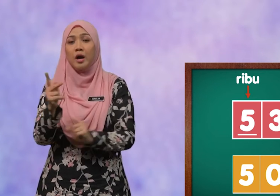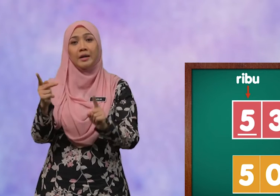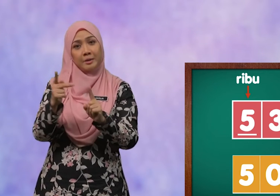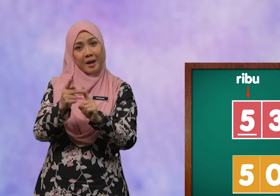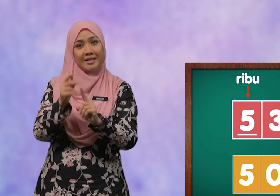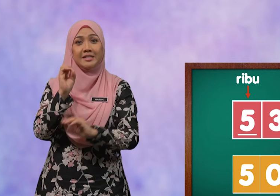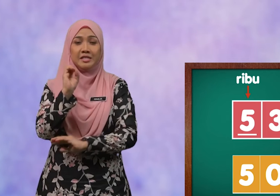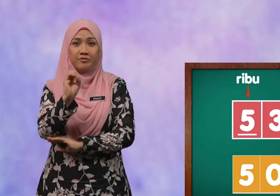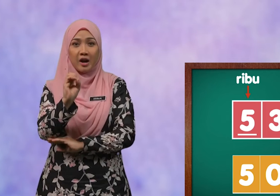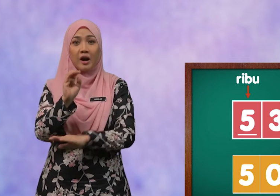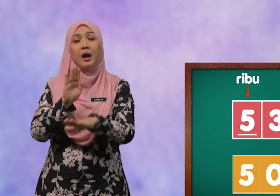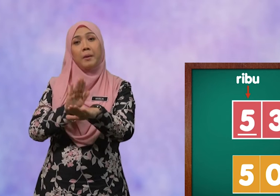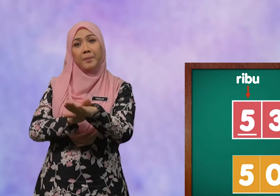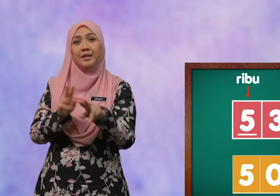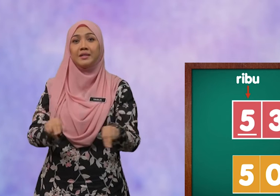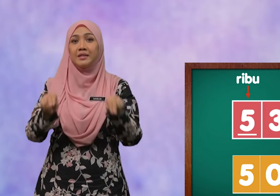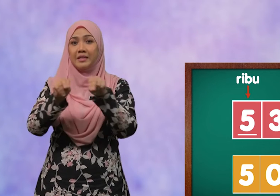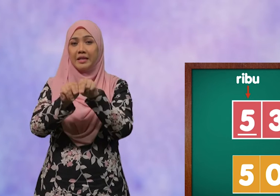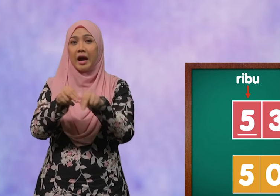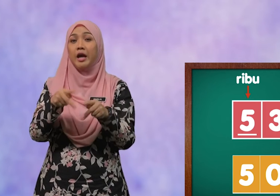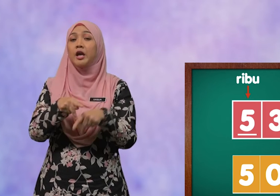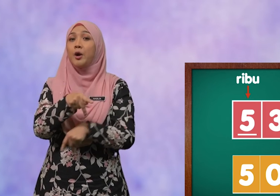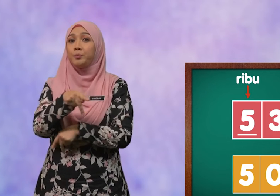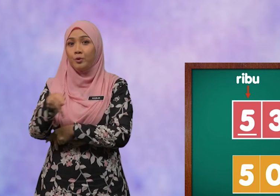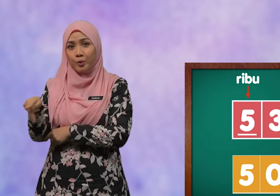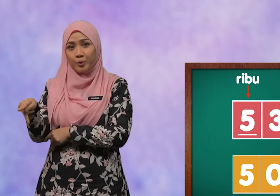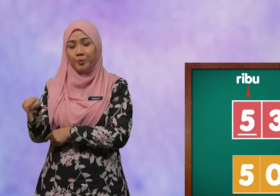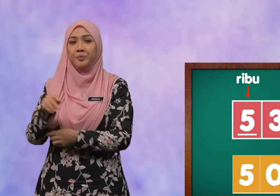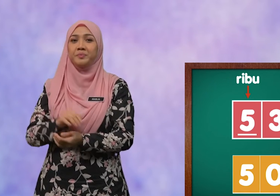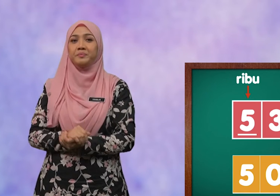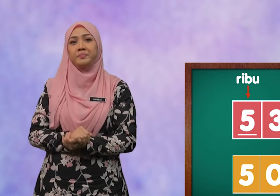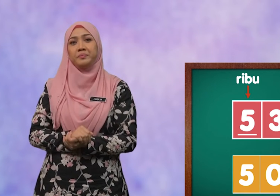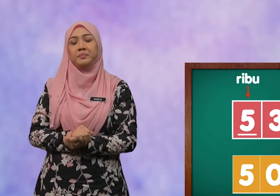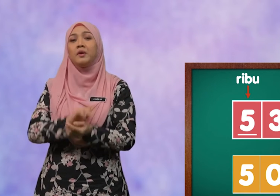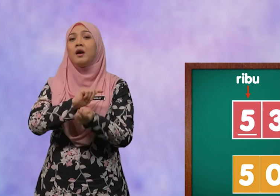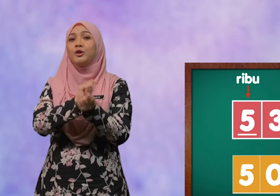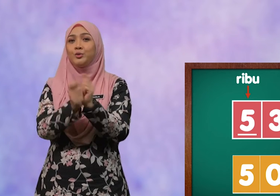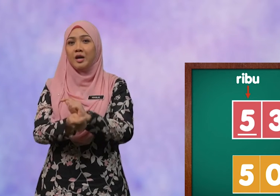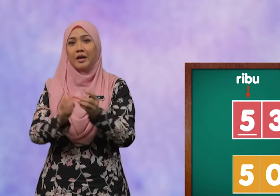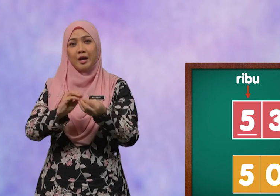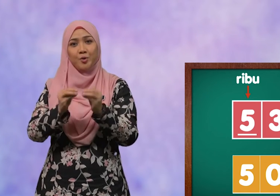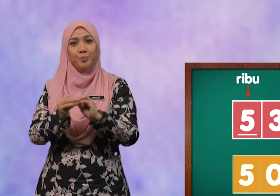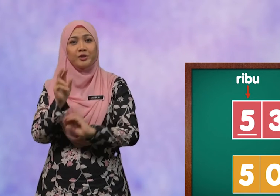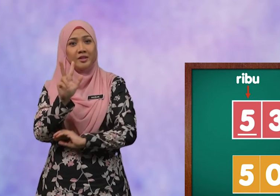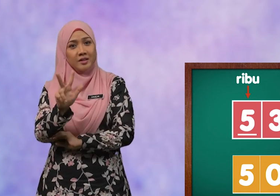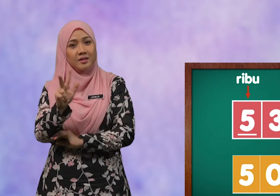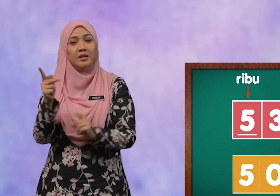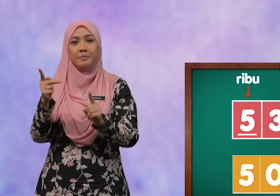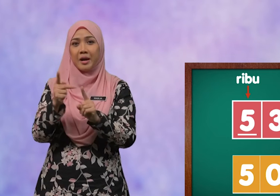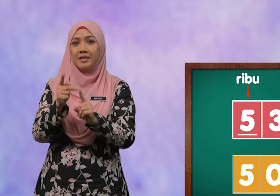kepada